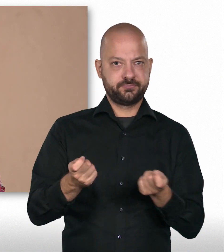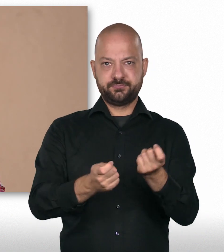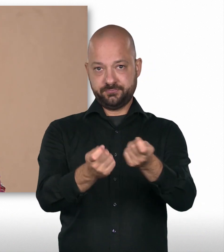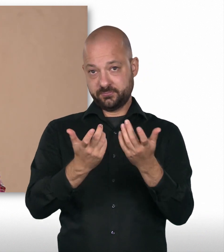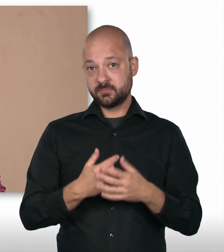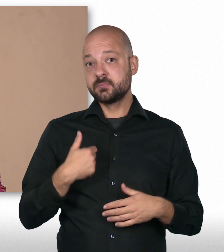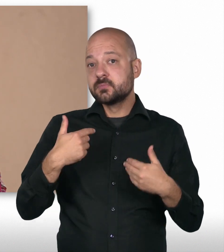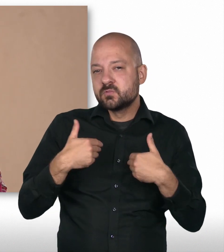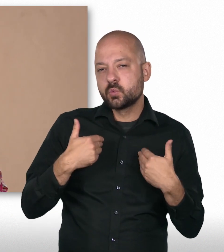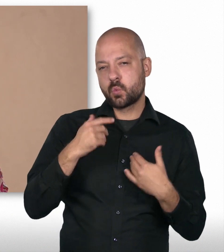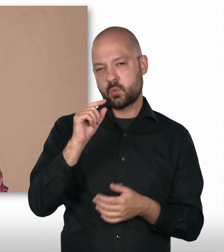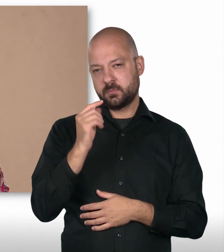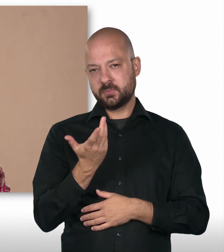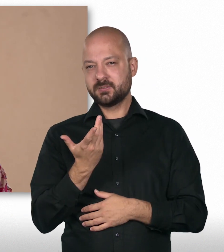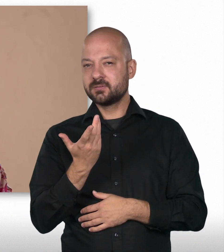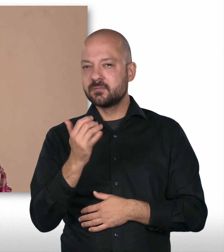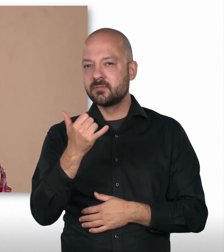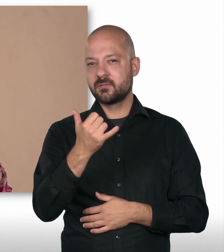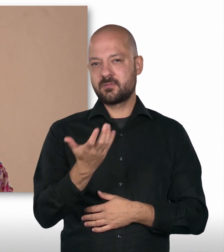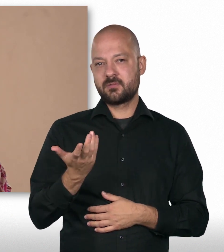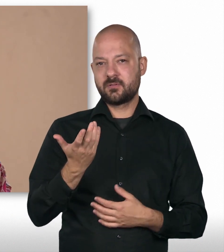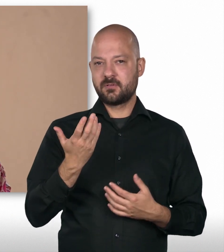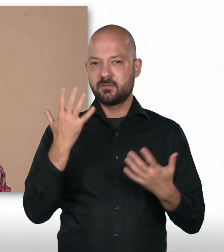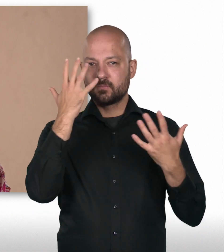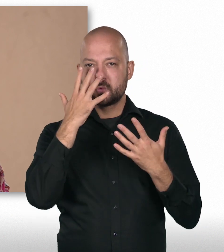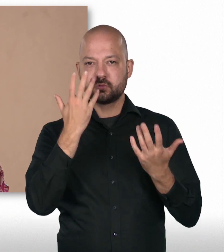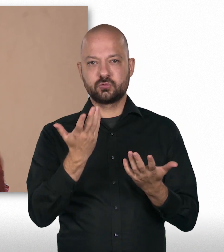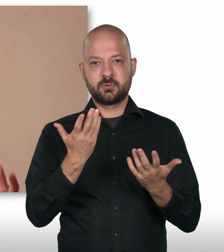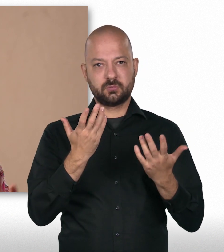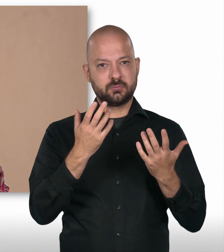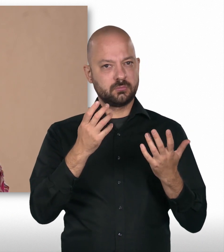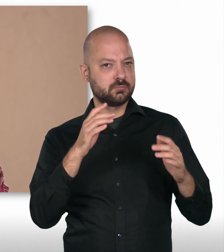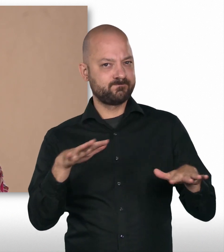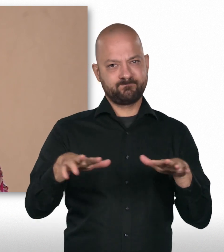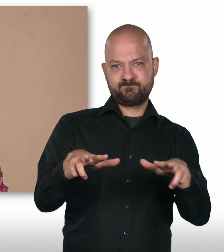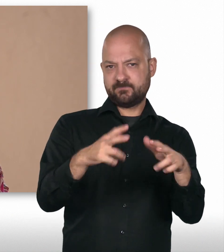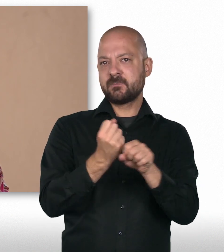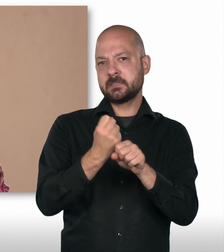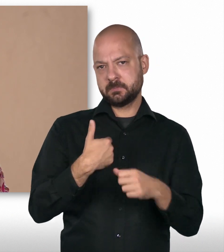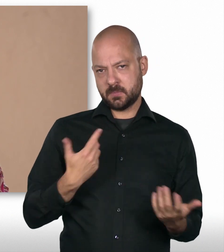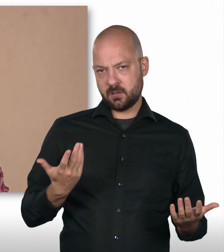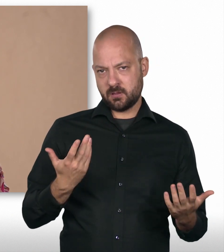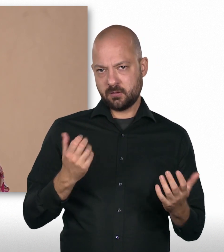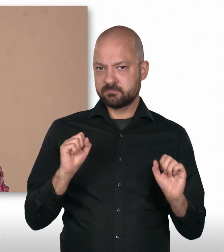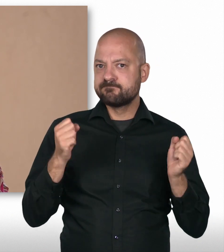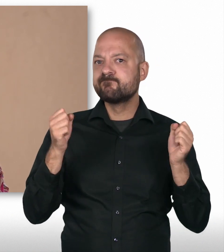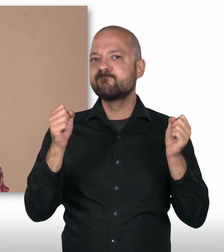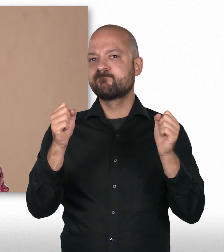diese Verantwortung zu übernehmen. Und deshalb freue ich mich auch andererseits so ein bisschen darauf, dann in der Lage zu sein,